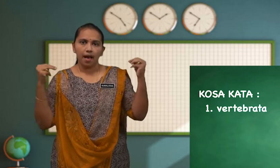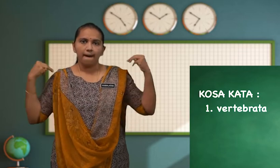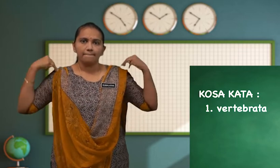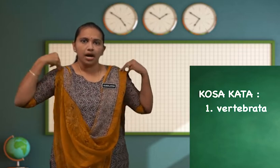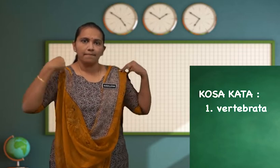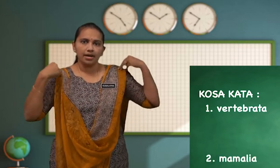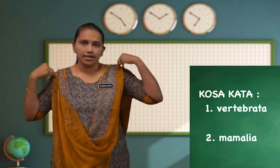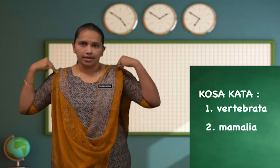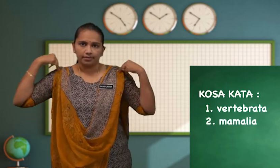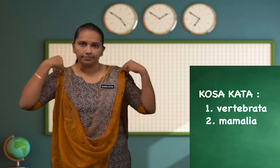Mamalia